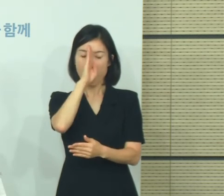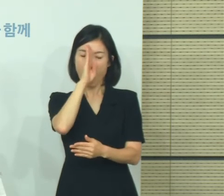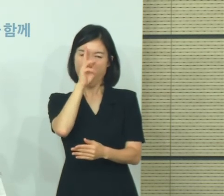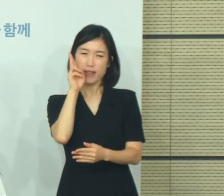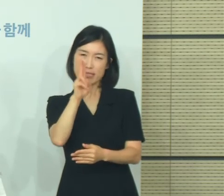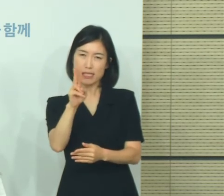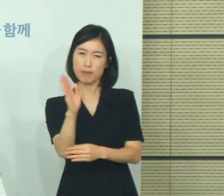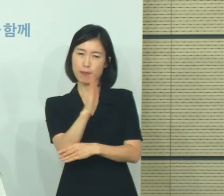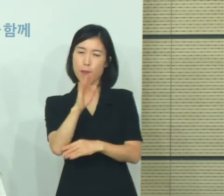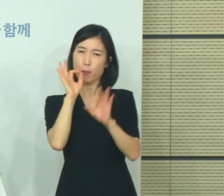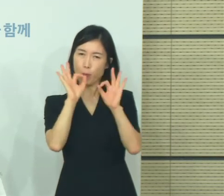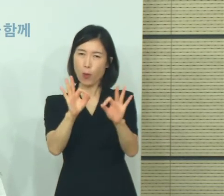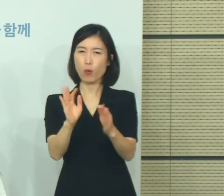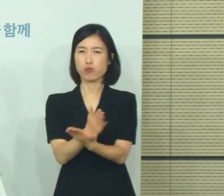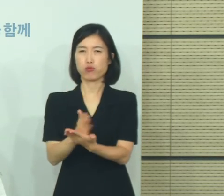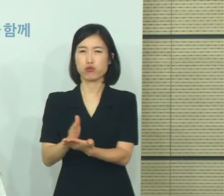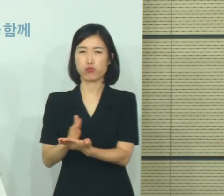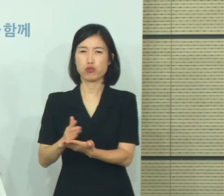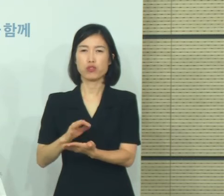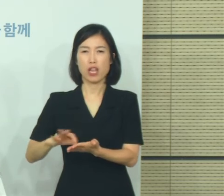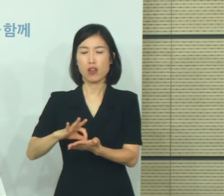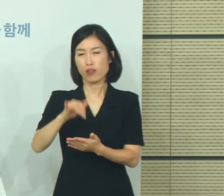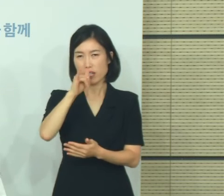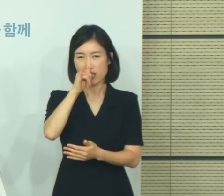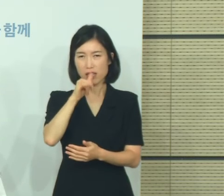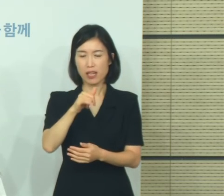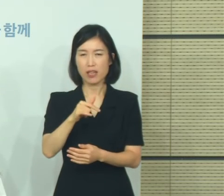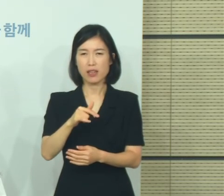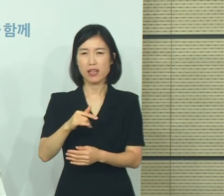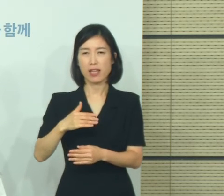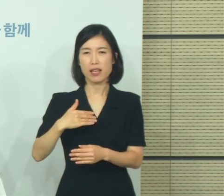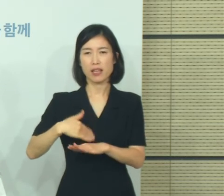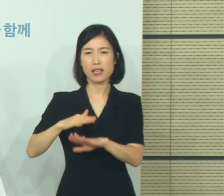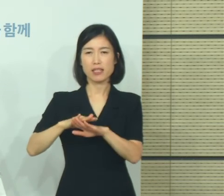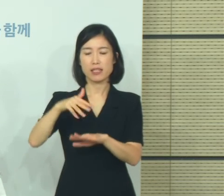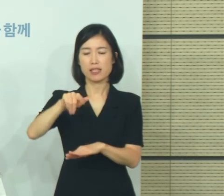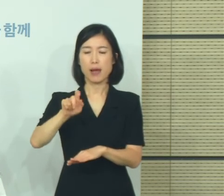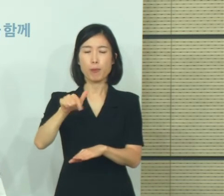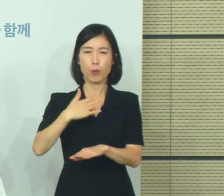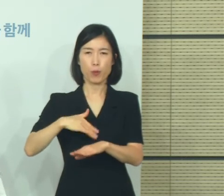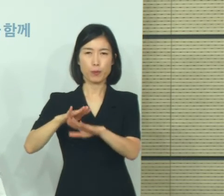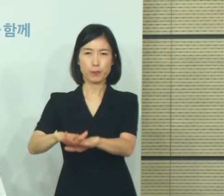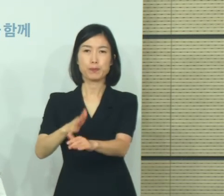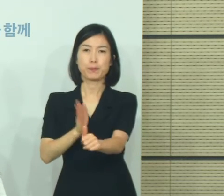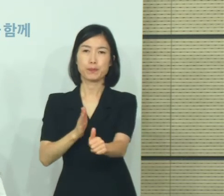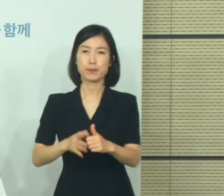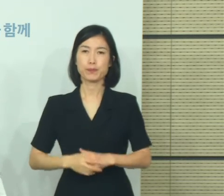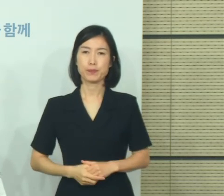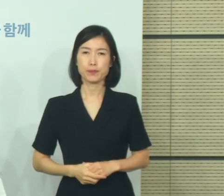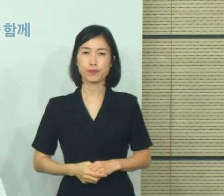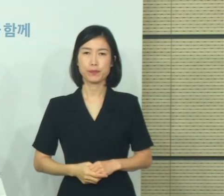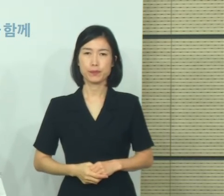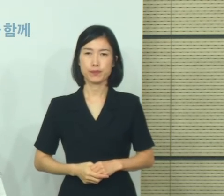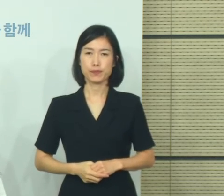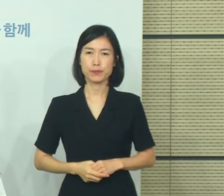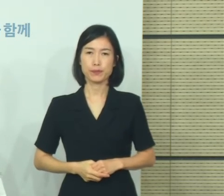이상의 치료 병상으로 활용을 하는 것이다 라는 그 부분들을 부연적으로 설명을 드립니다.